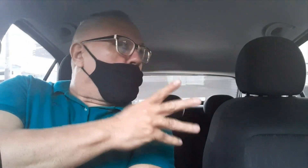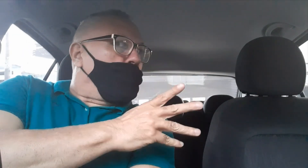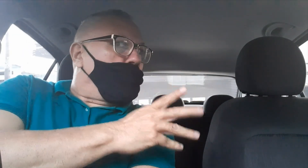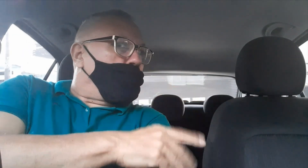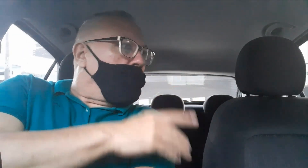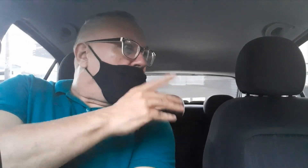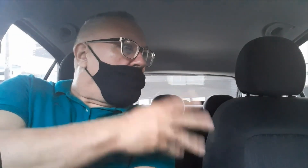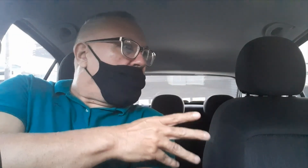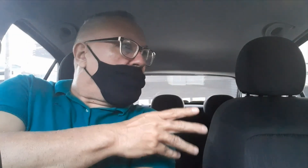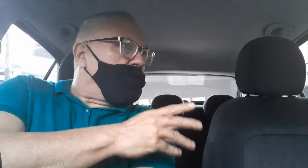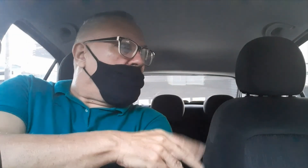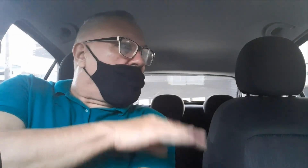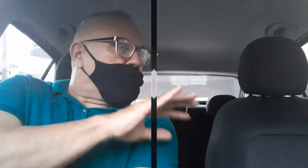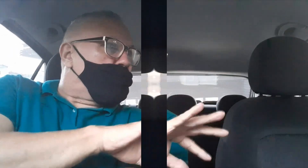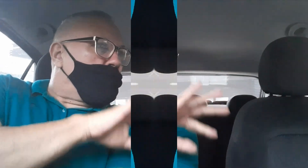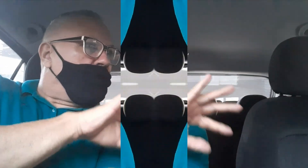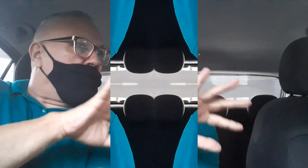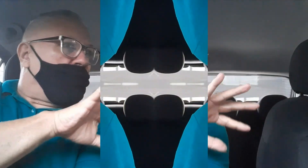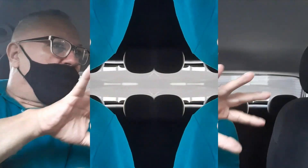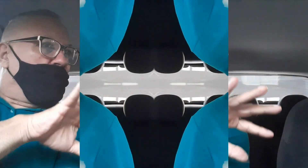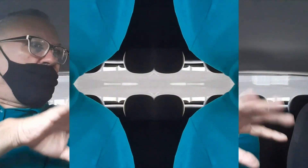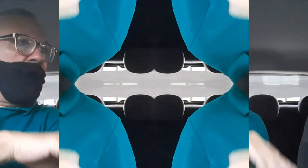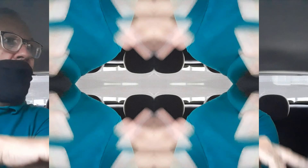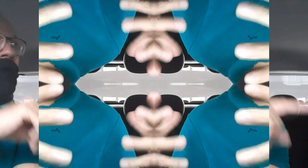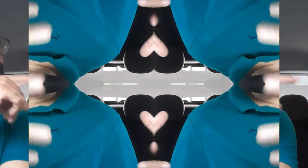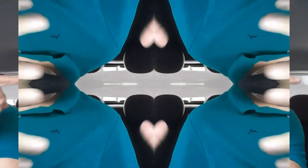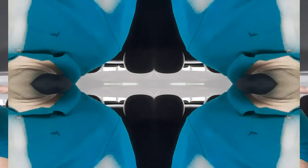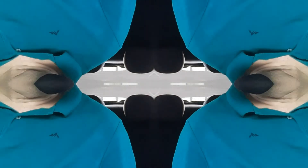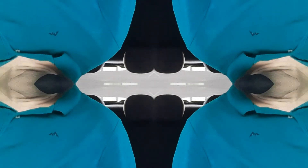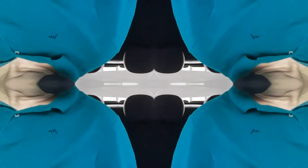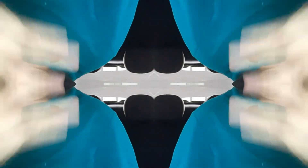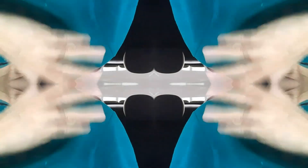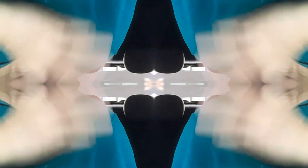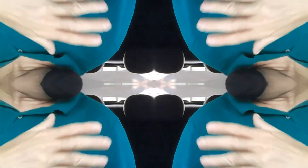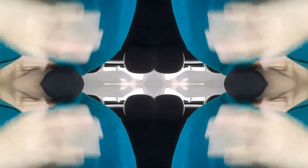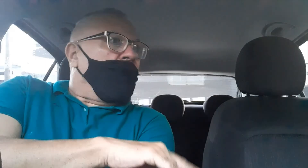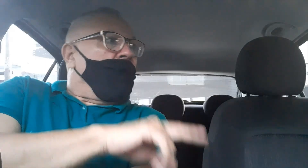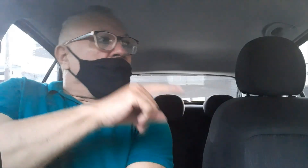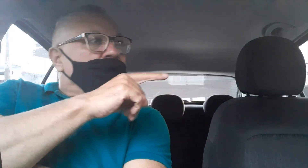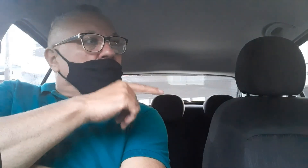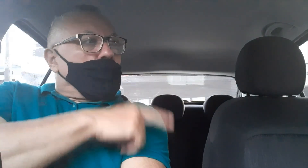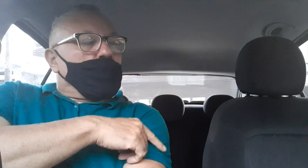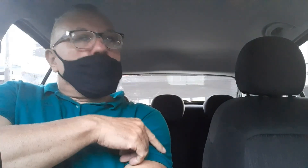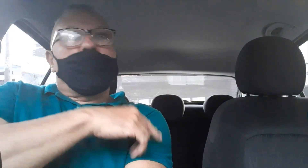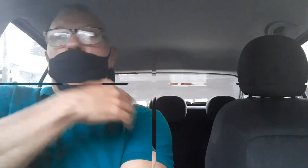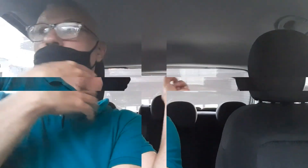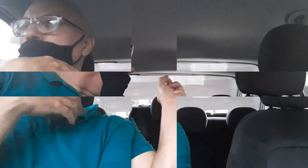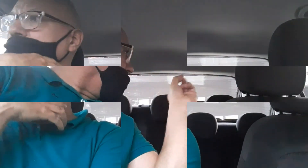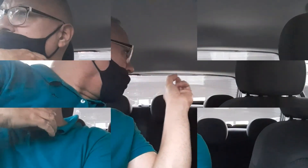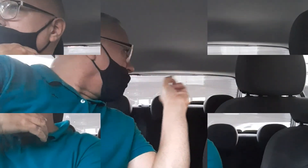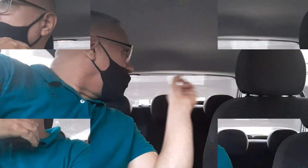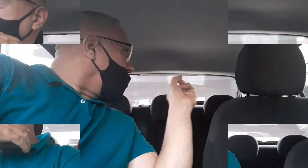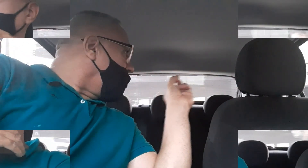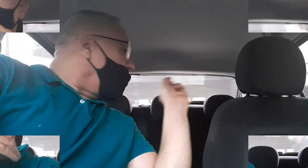No estilo, que almeja buscar a palavra, a Bíblia escrita,